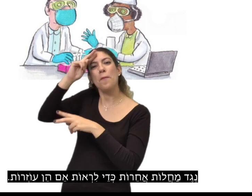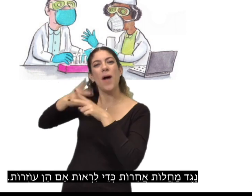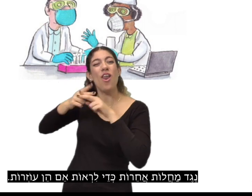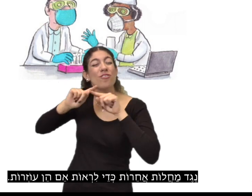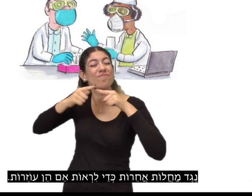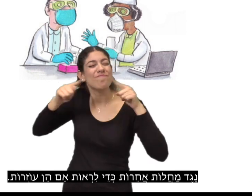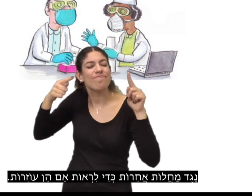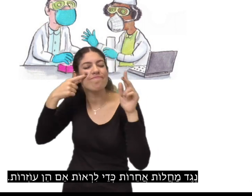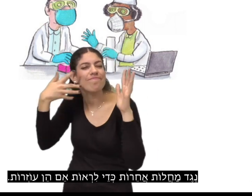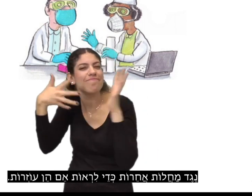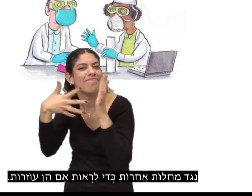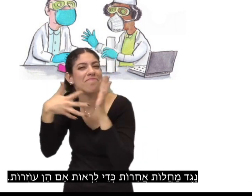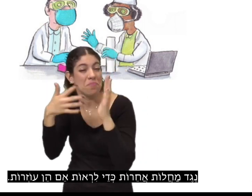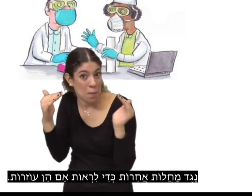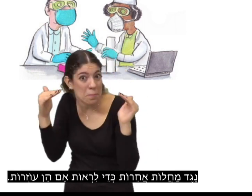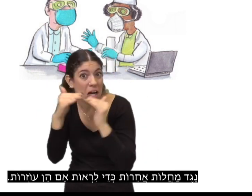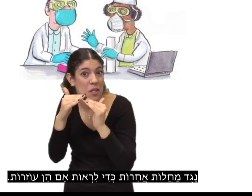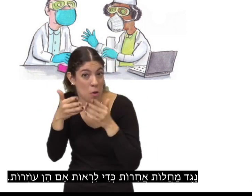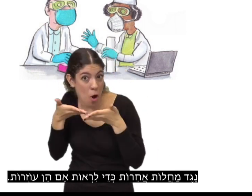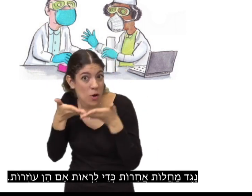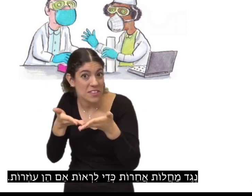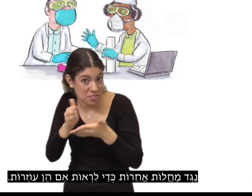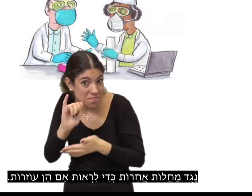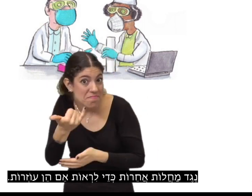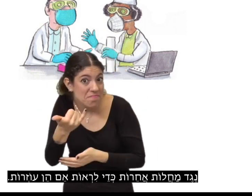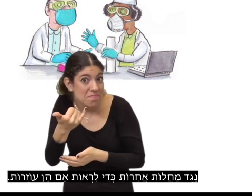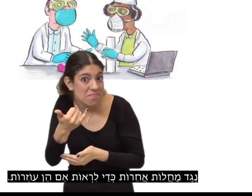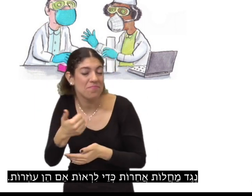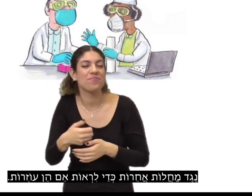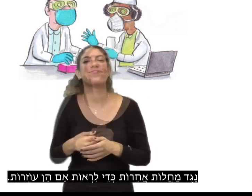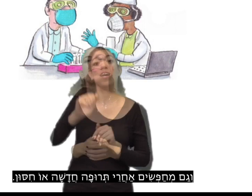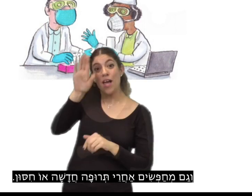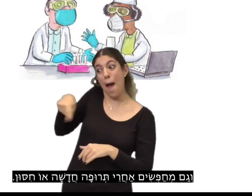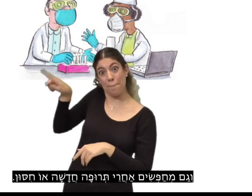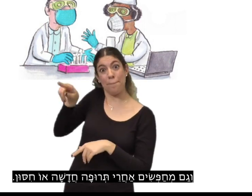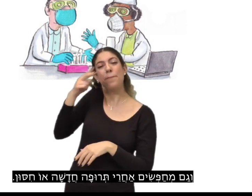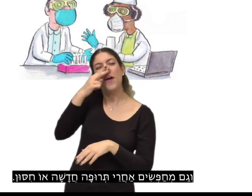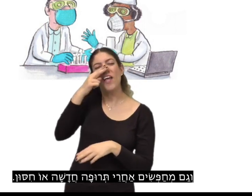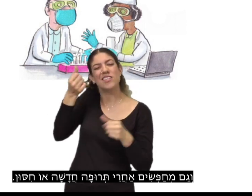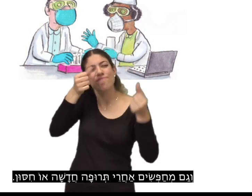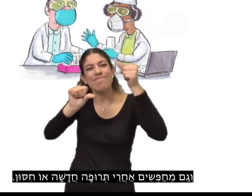נגד מחלות אחרות, כדי לראות אם הן עוזרות. וגם מחפשים אחרי תרופה חדשה,